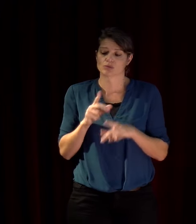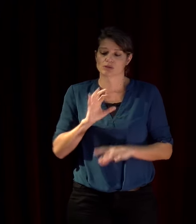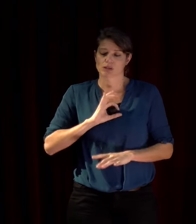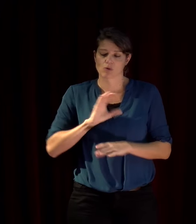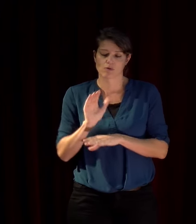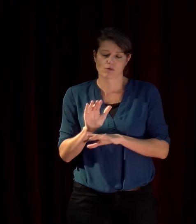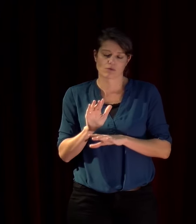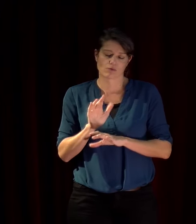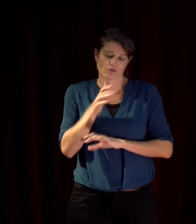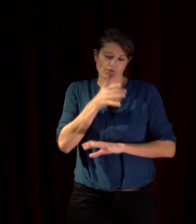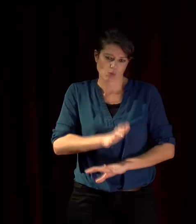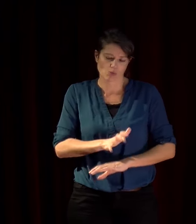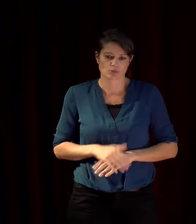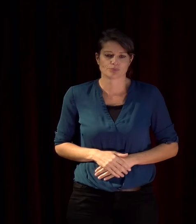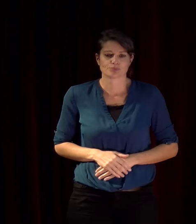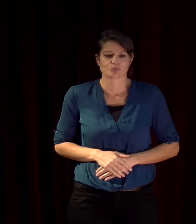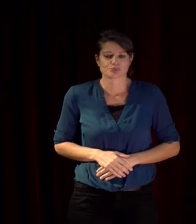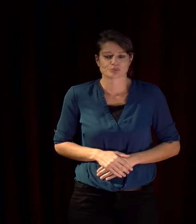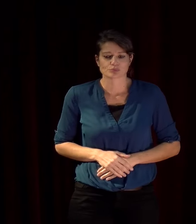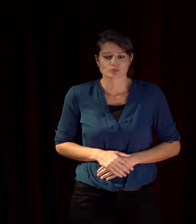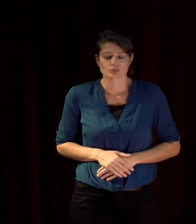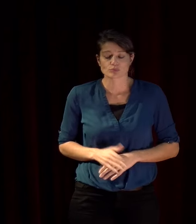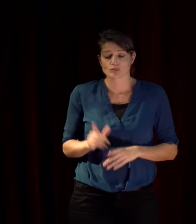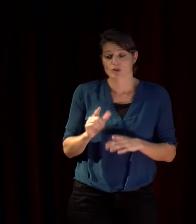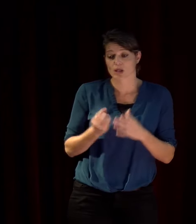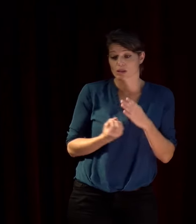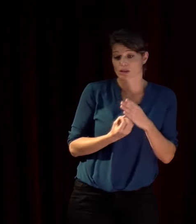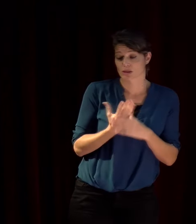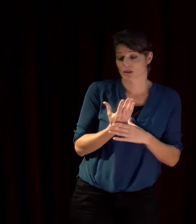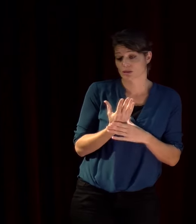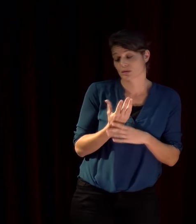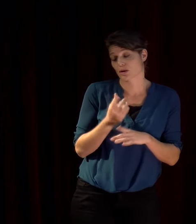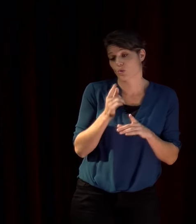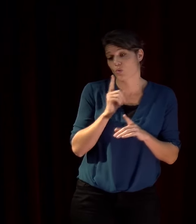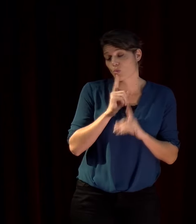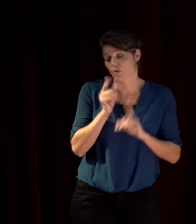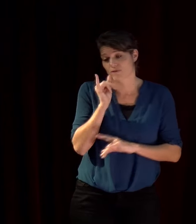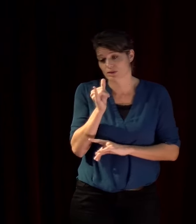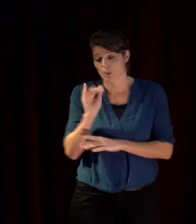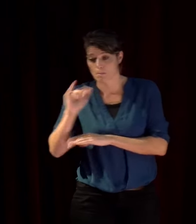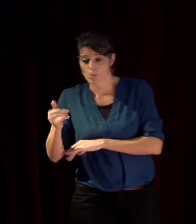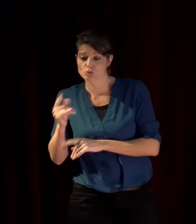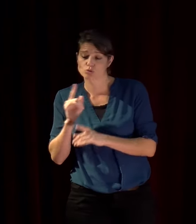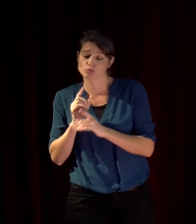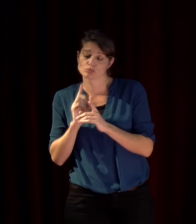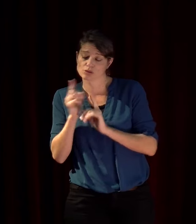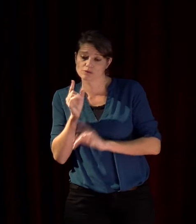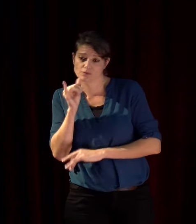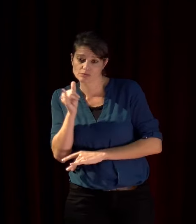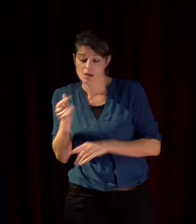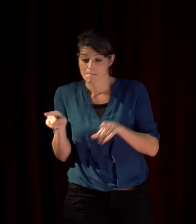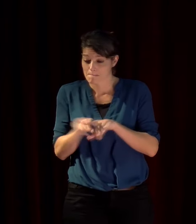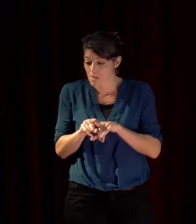-fascisme et néo-fascisme ce qui est central est la question raciale migratoire la question la crainte du